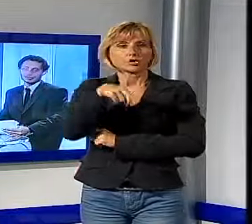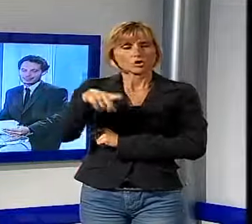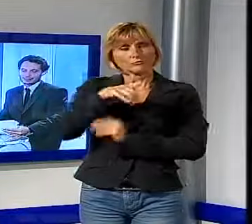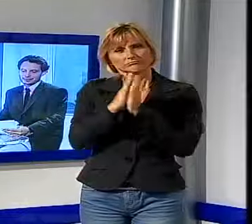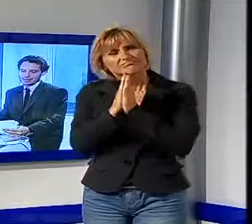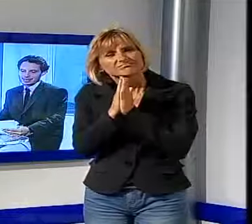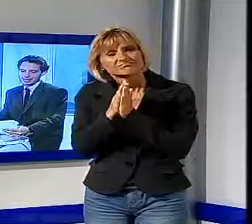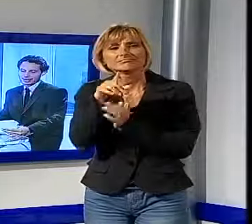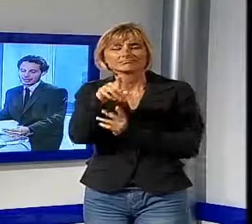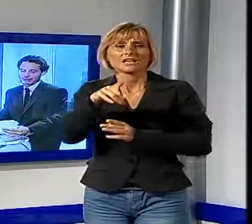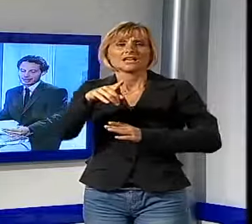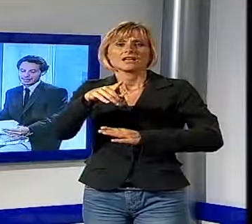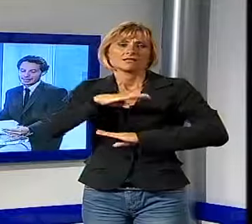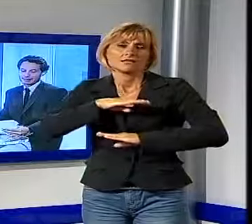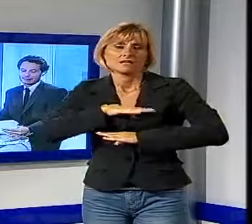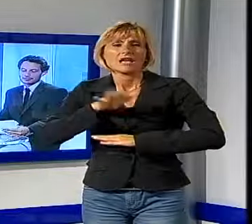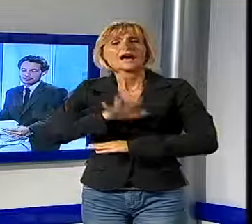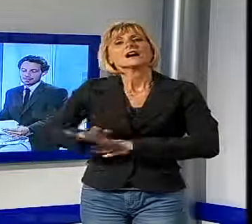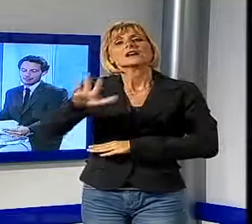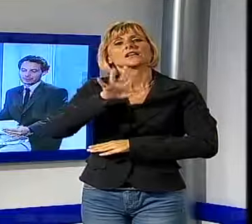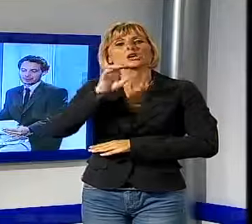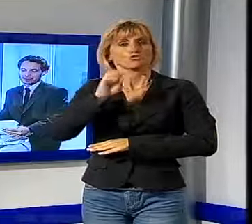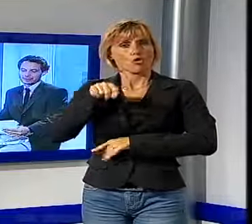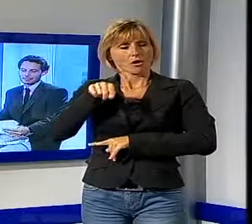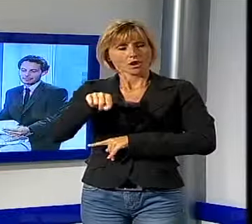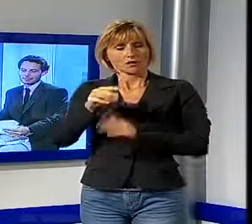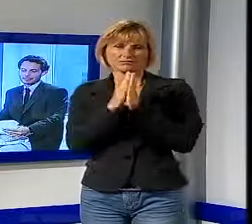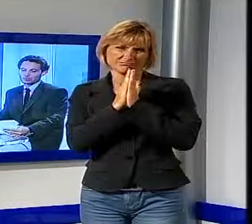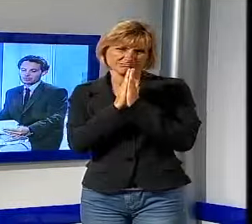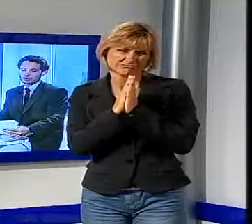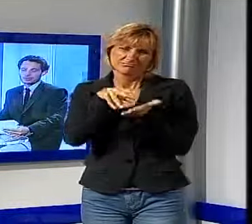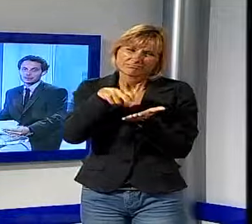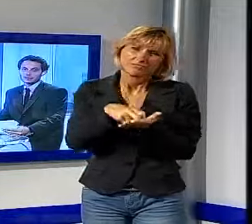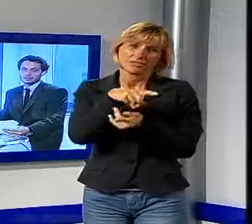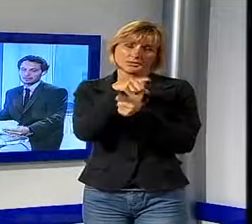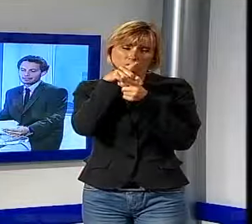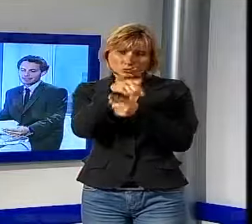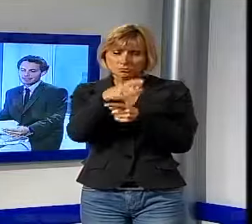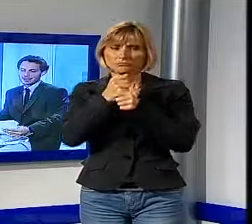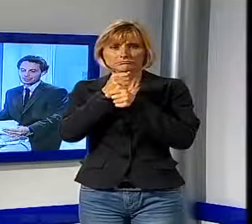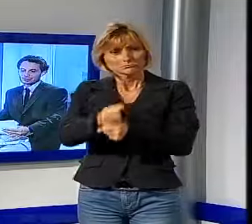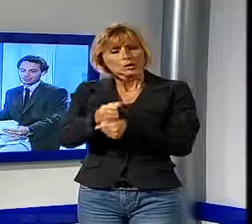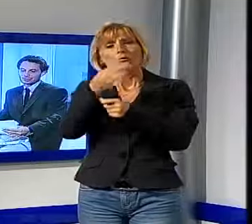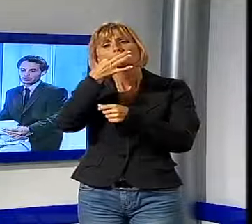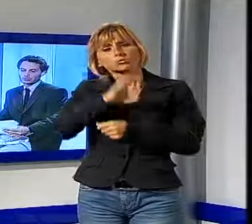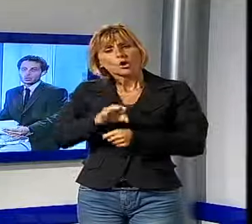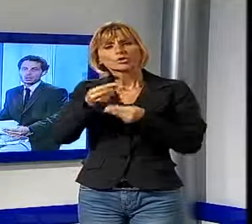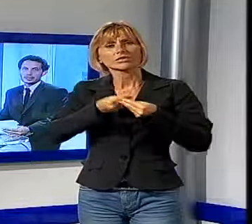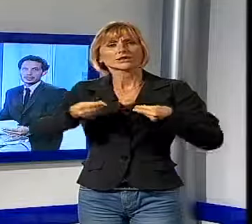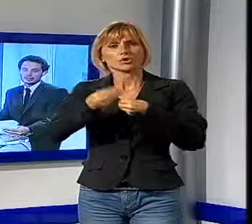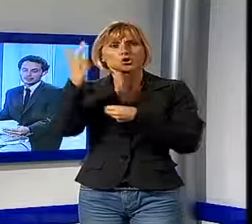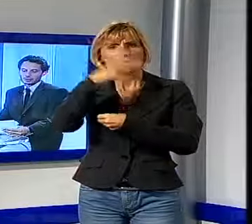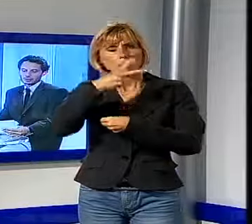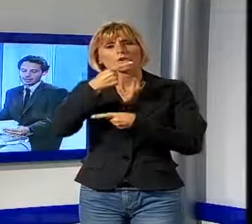candidarsi alle regionali. Ti scriviamo questa lettera perché siamo convinti che tu debba rappresentare il nostro territorio